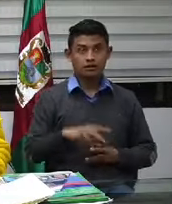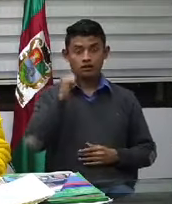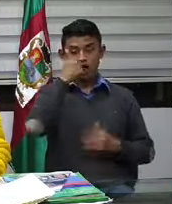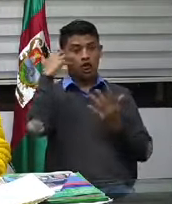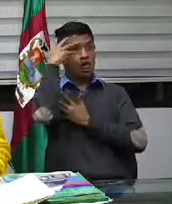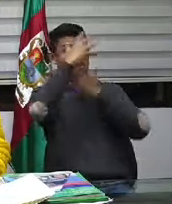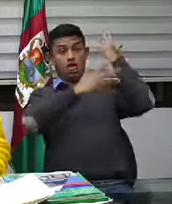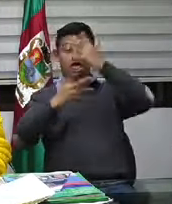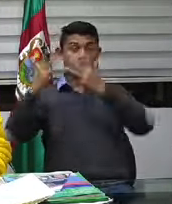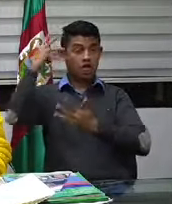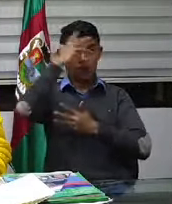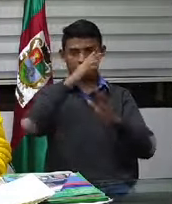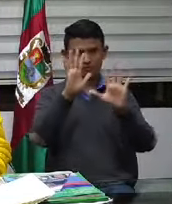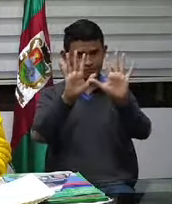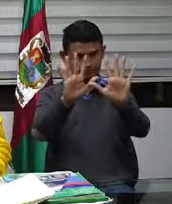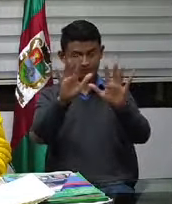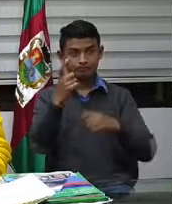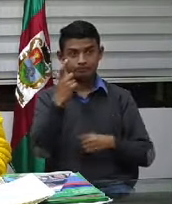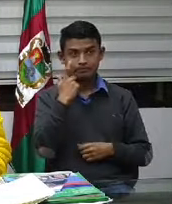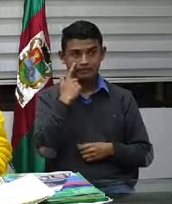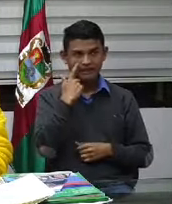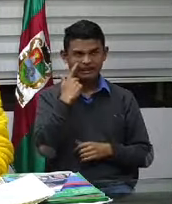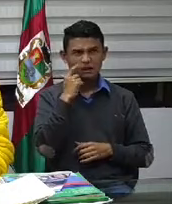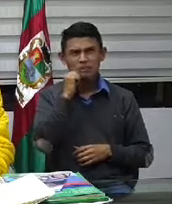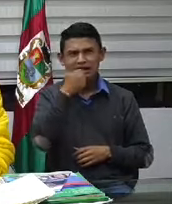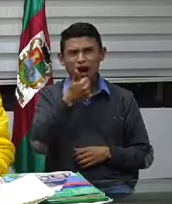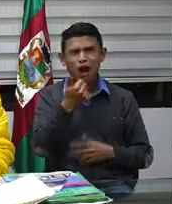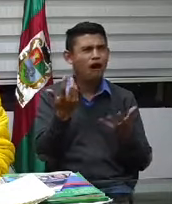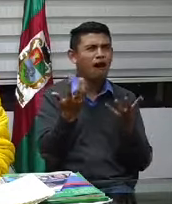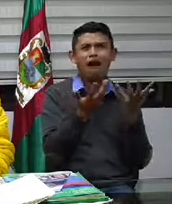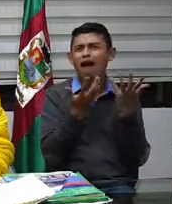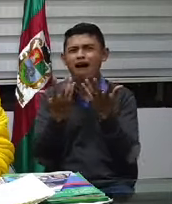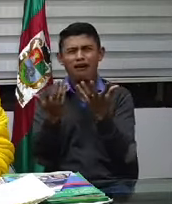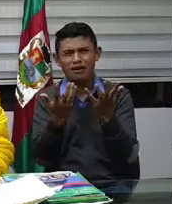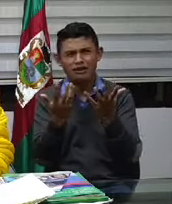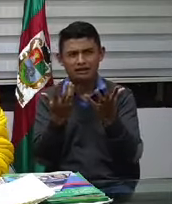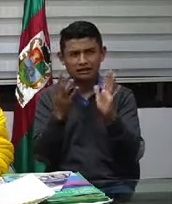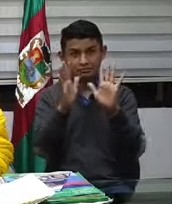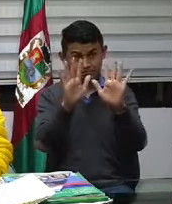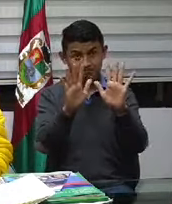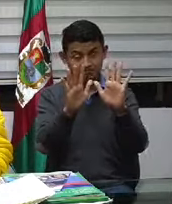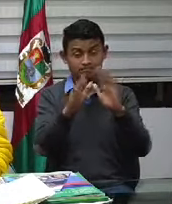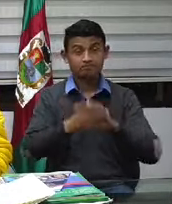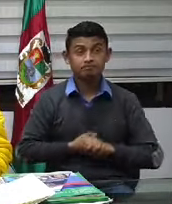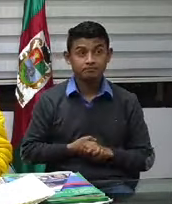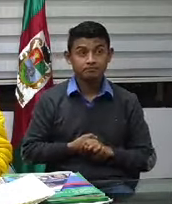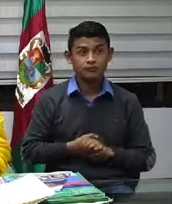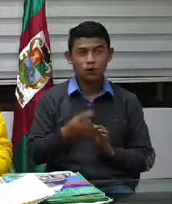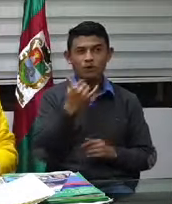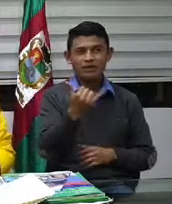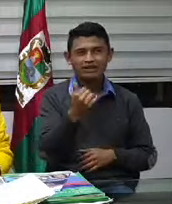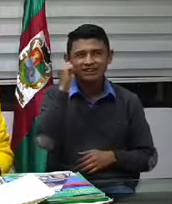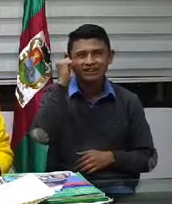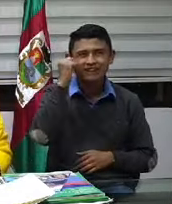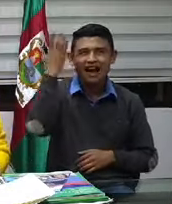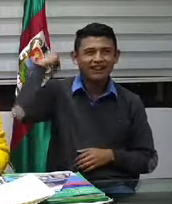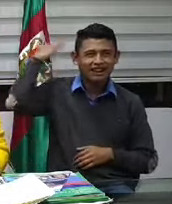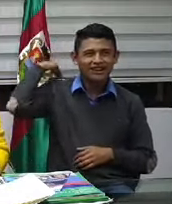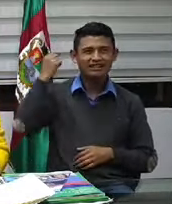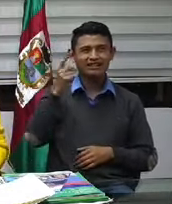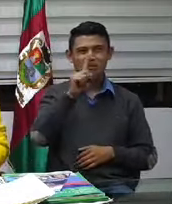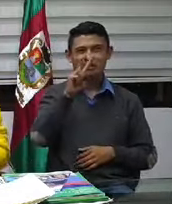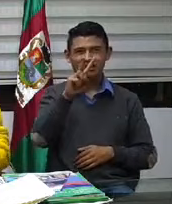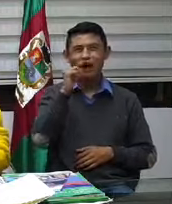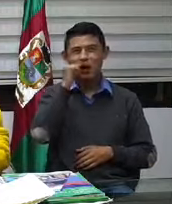a las 0 o 0 horas comienza a funcionar el decreto. Entonces, ¿qué vamos a hacer? Mañana el 1 y el 2 podrán salir porque ya no es que les tocaba